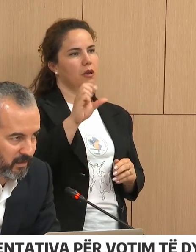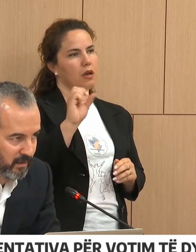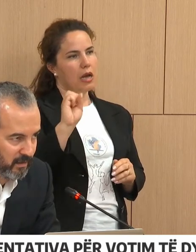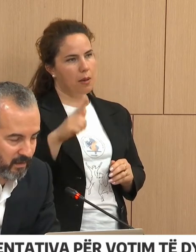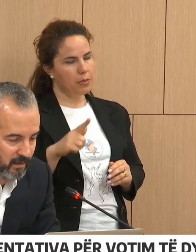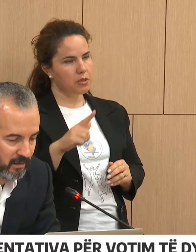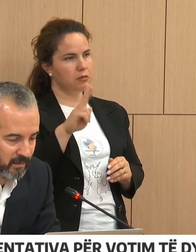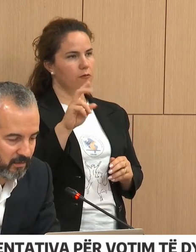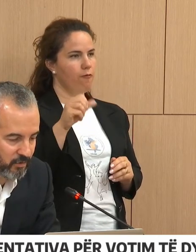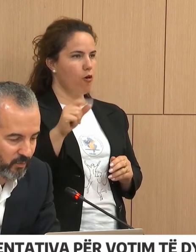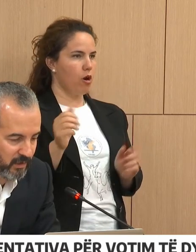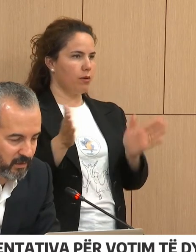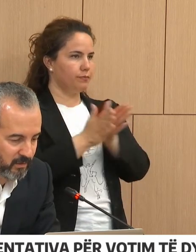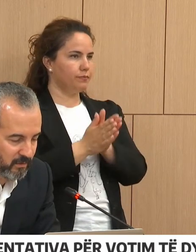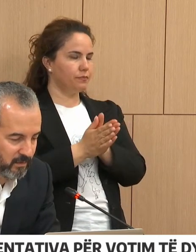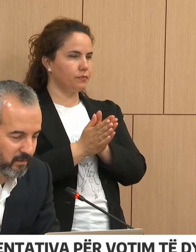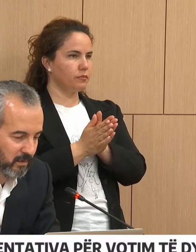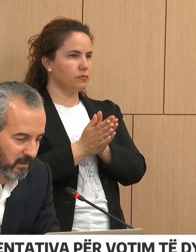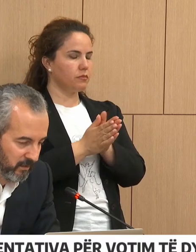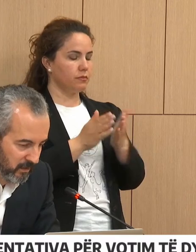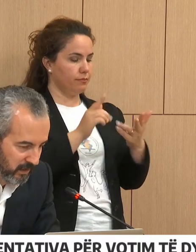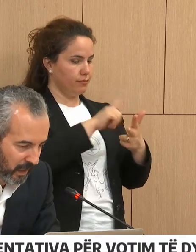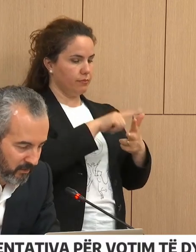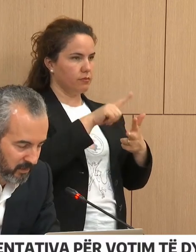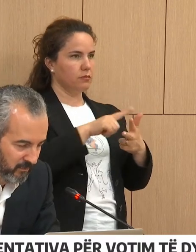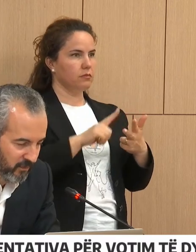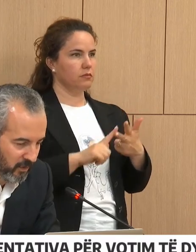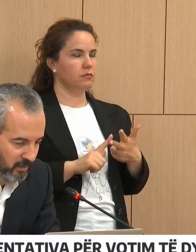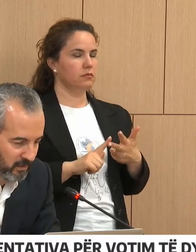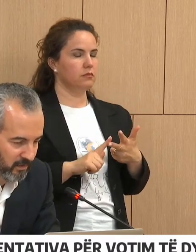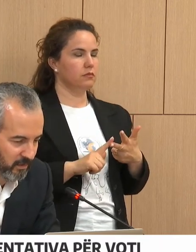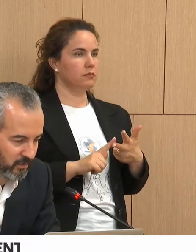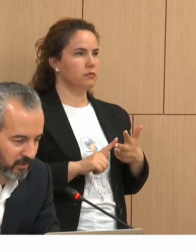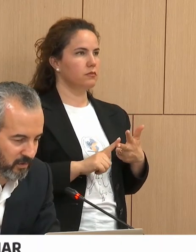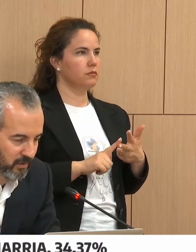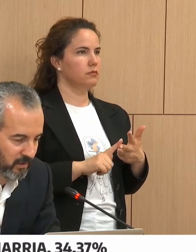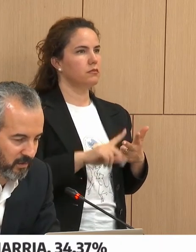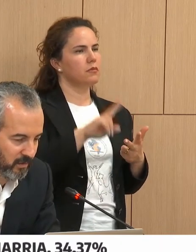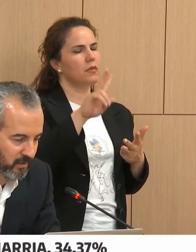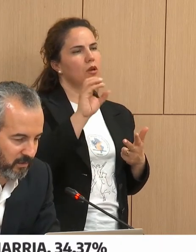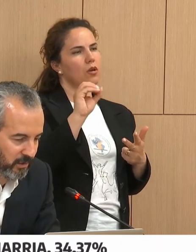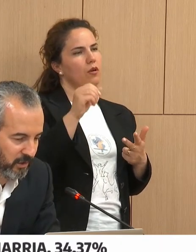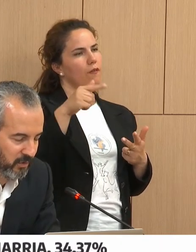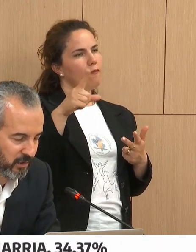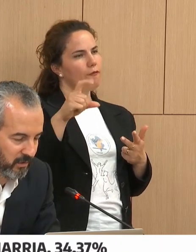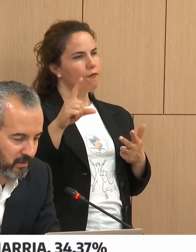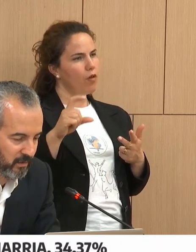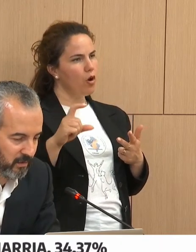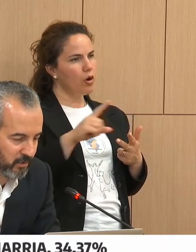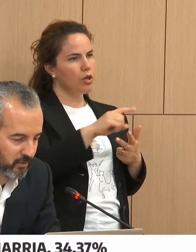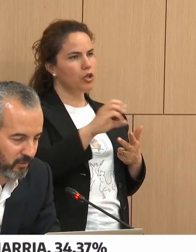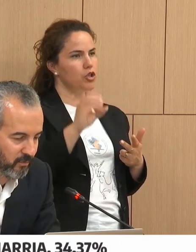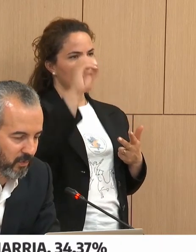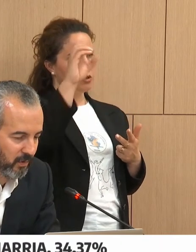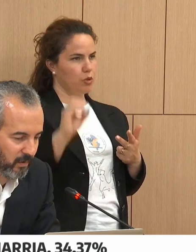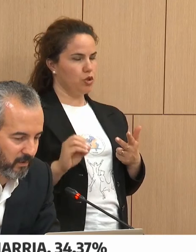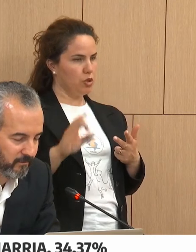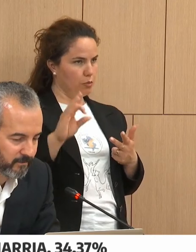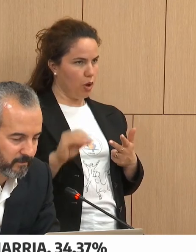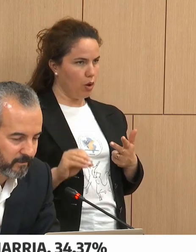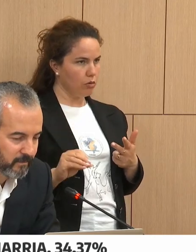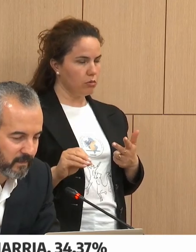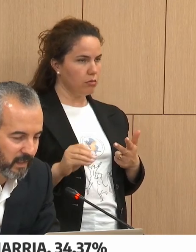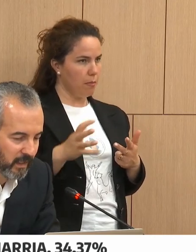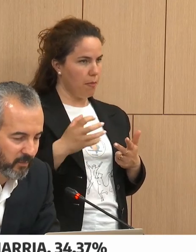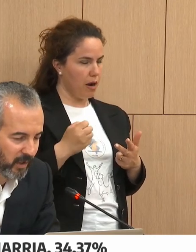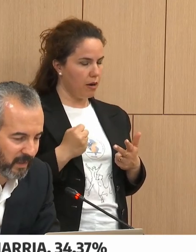në shumicën, në varë, kjo është 100% kështu, por